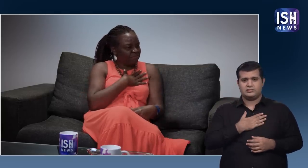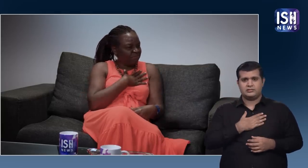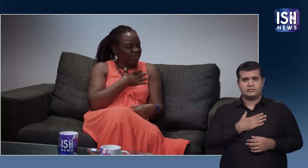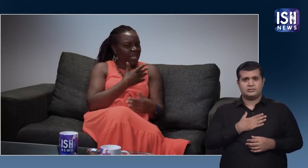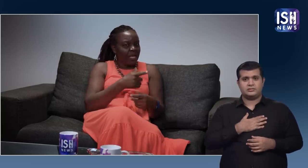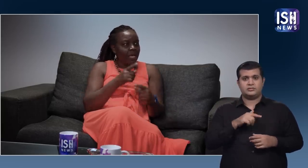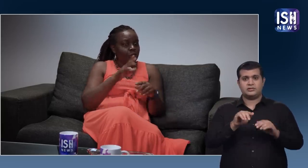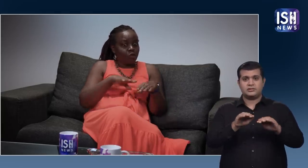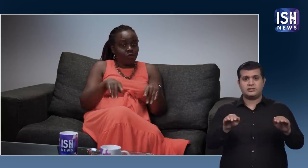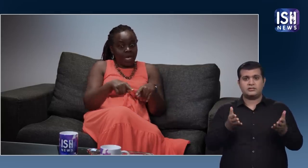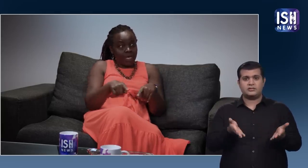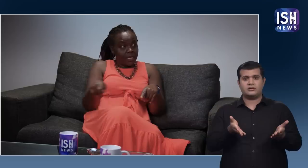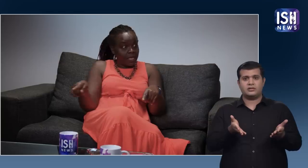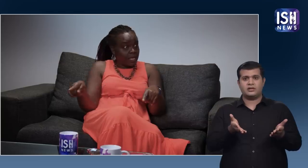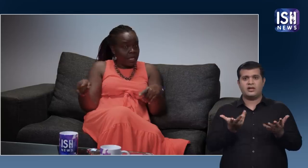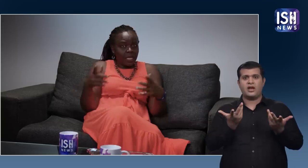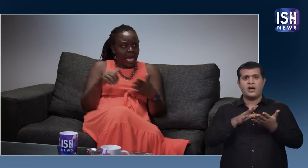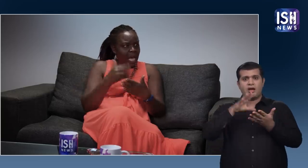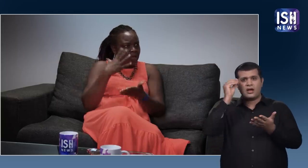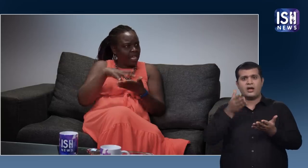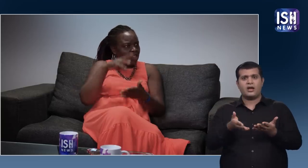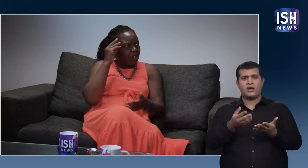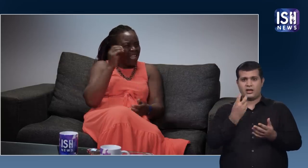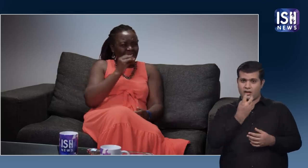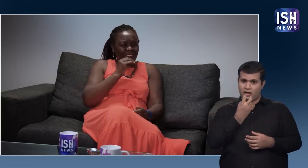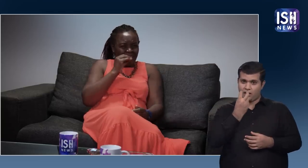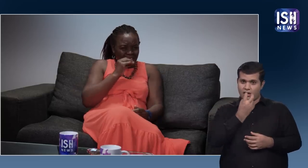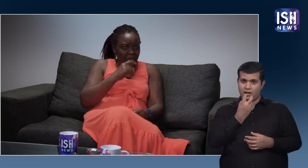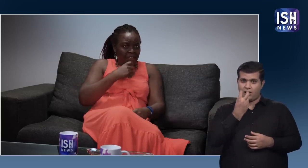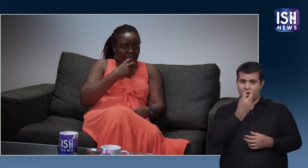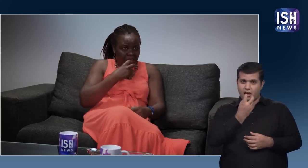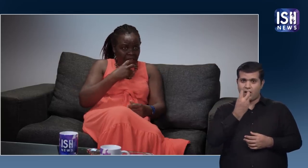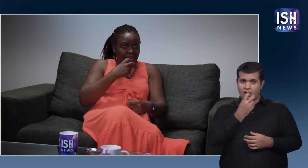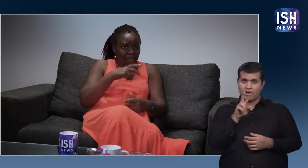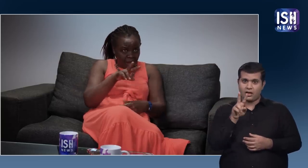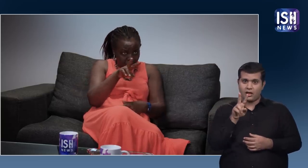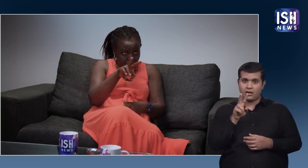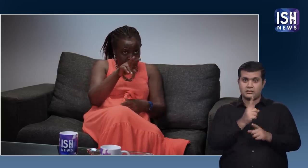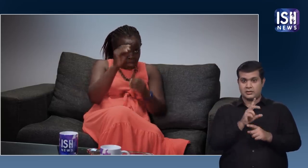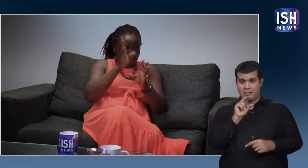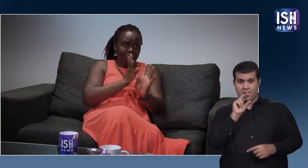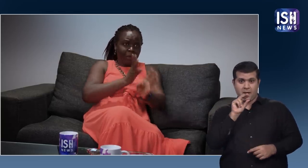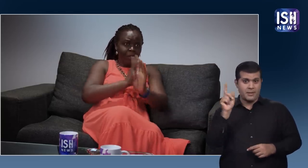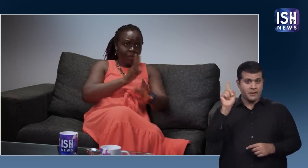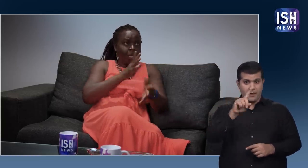ब्रेकिंग्ग औरलिजम से बच्चे कैसे सीखेंगे बोलते समय शिक्षक के मूग को घूर कर